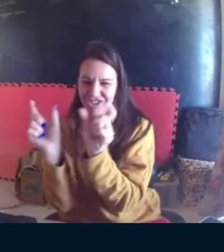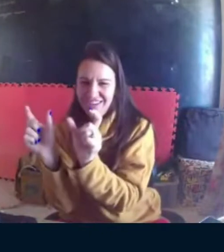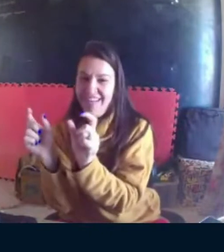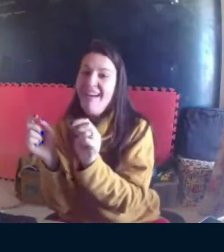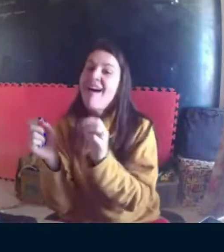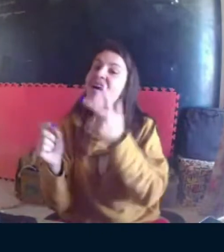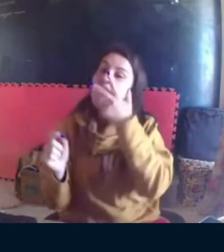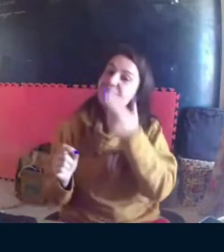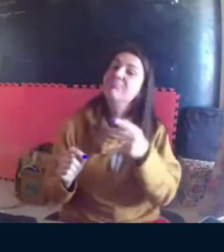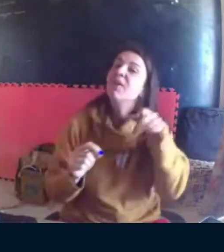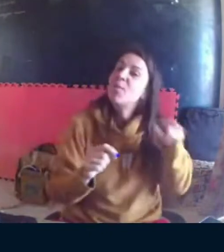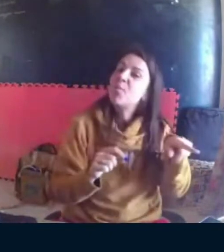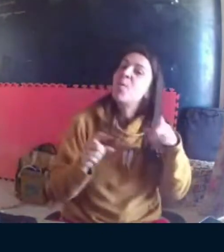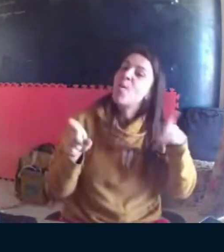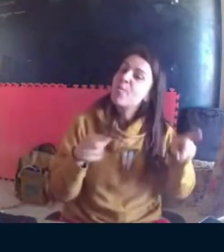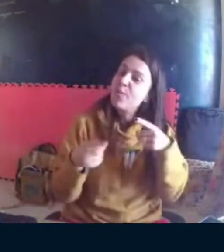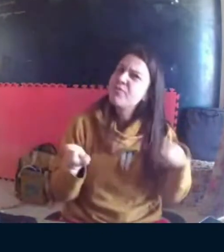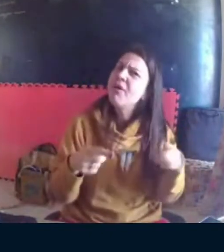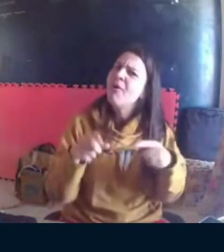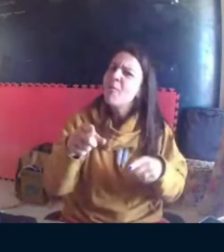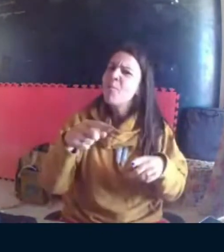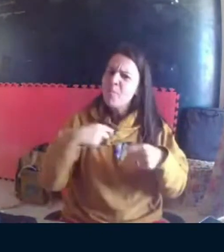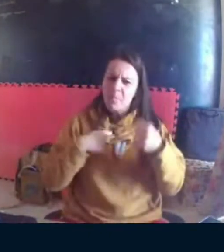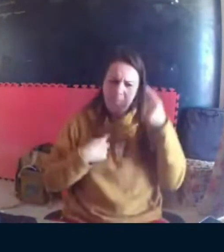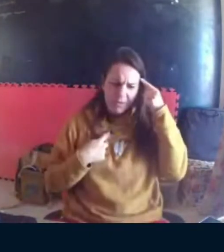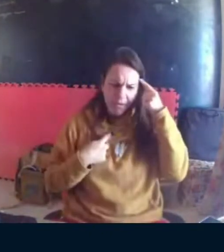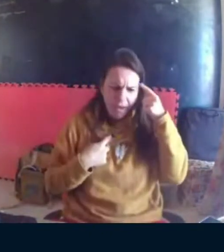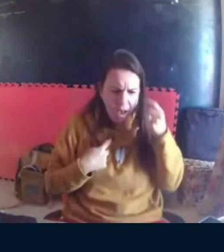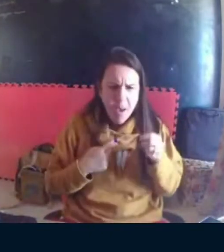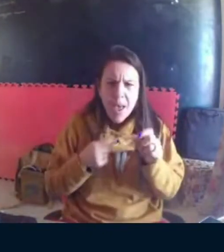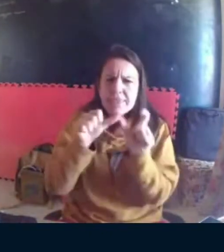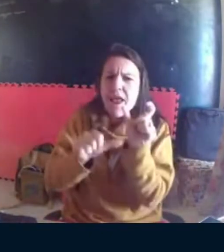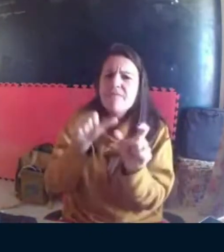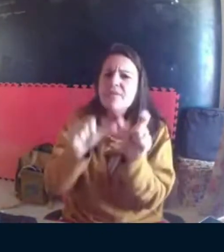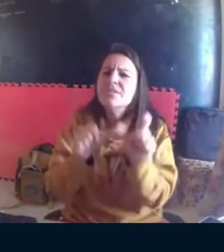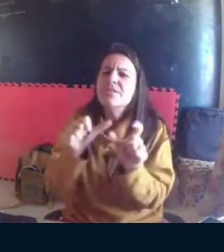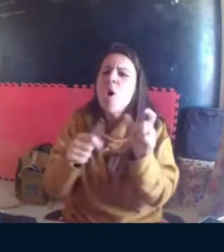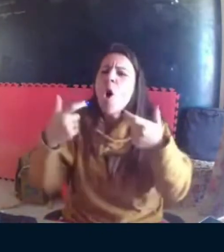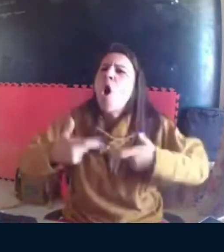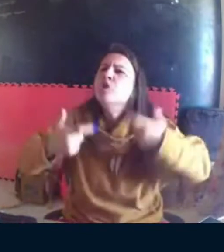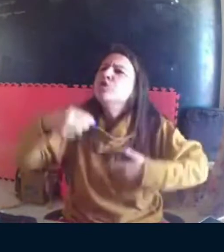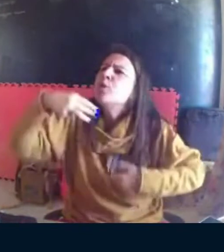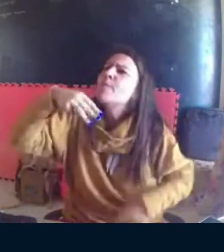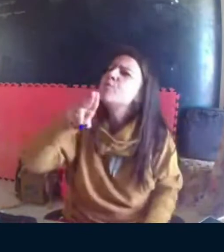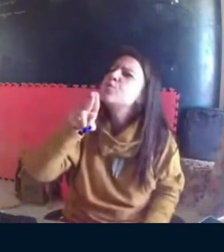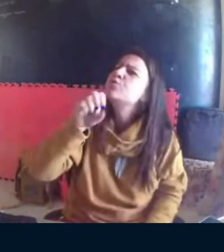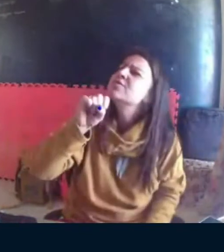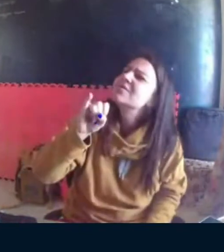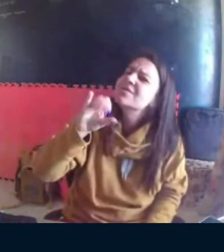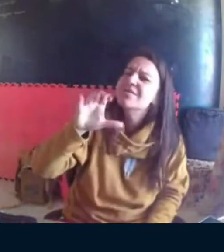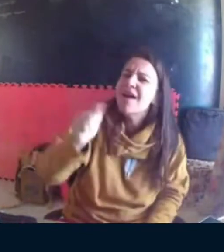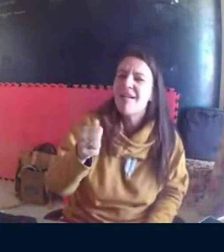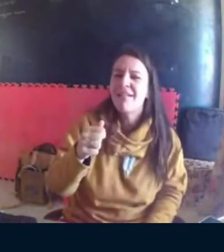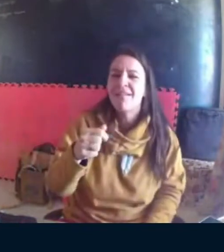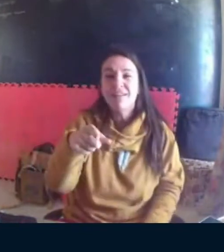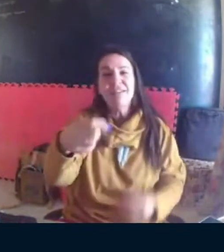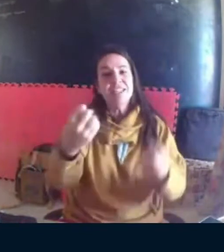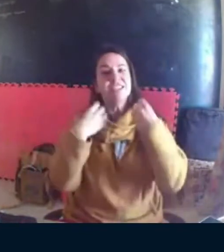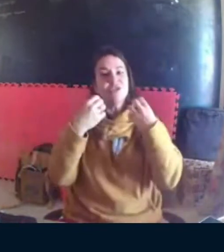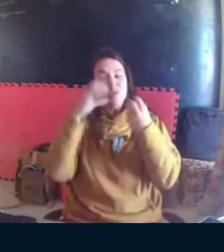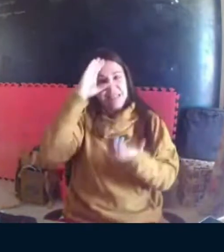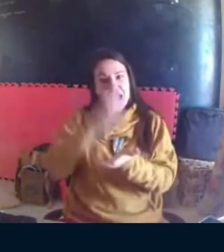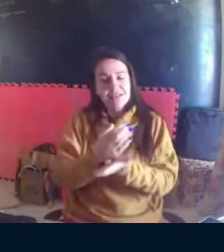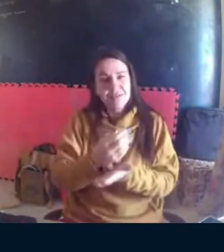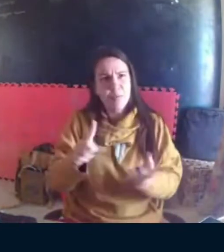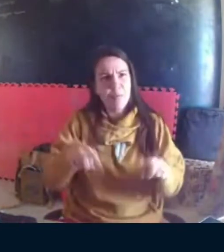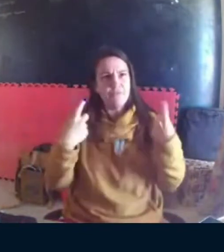Então, a palavra música na língua e no aspecto linguístico, quando você pega o prefixo, tem a derivação.